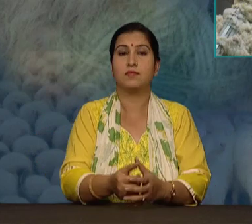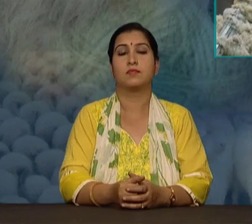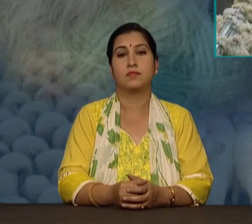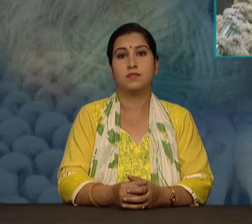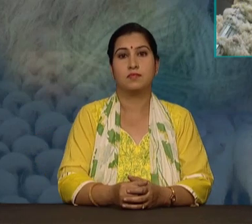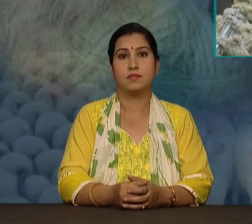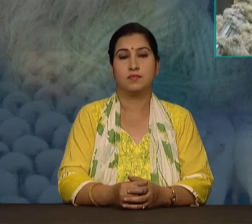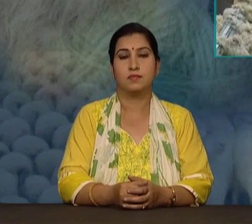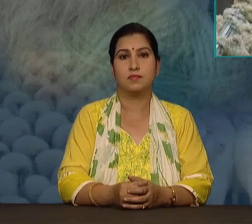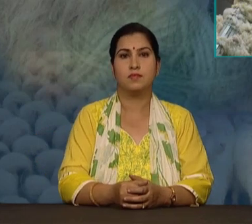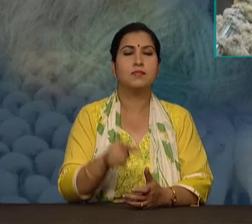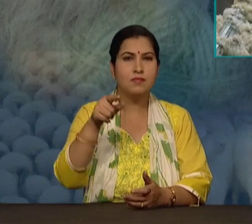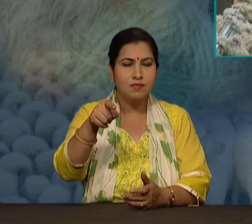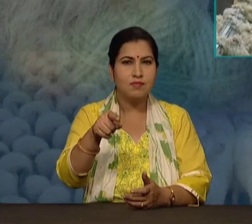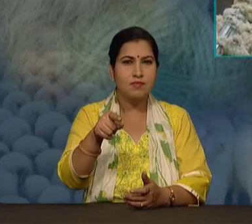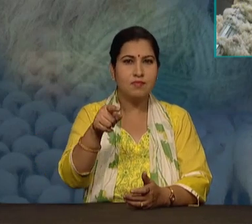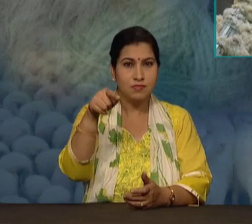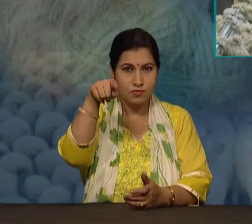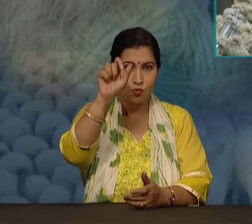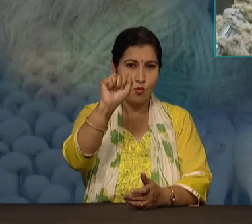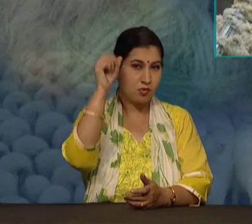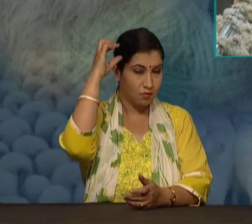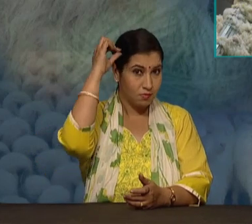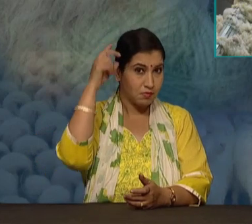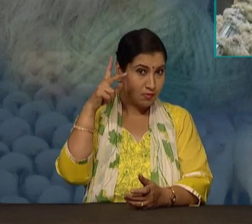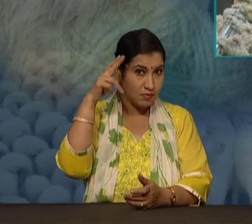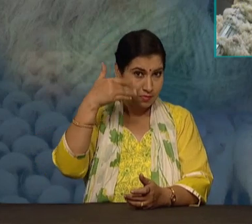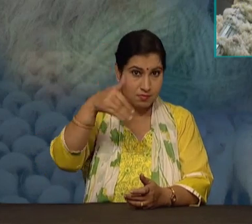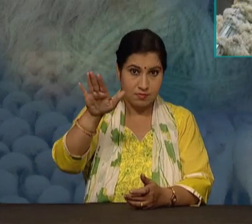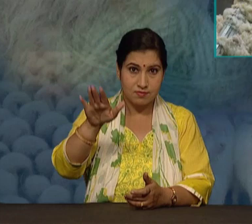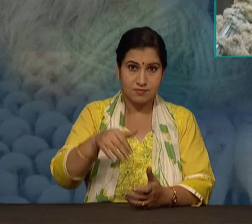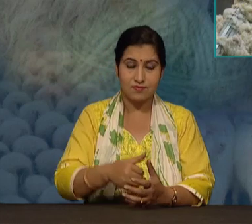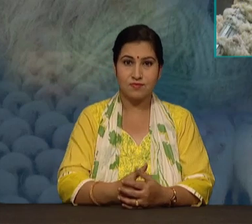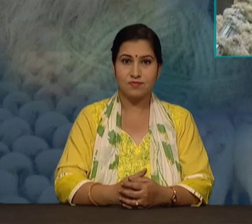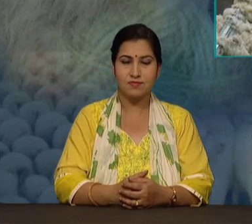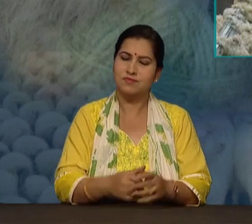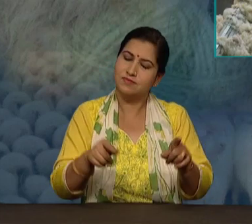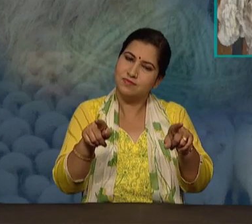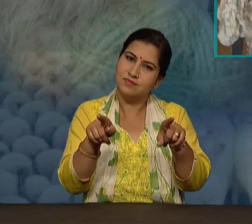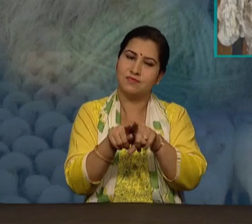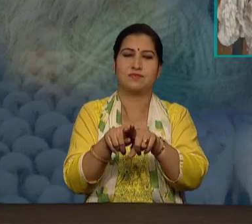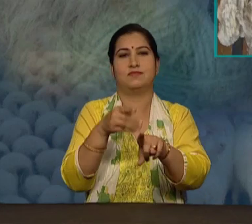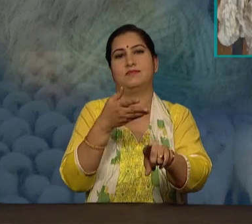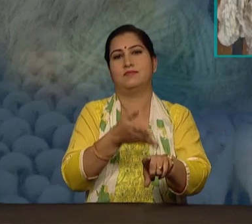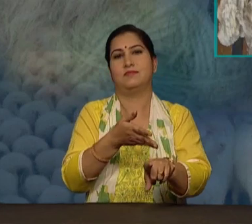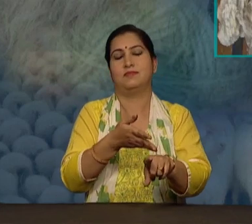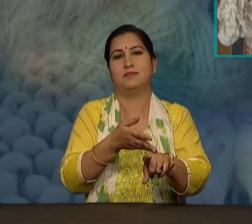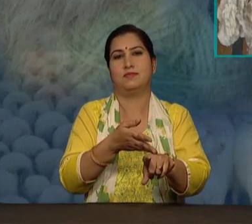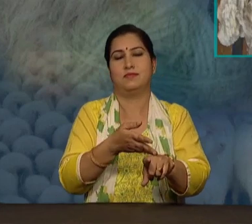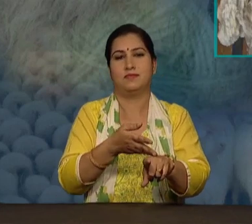आप बाल कटवाने जाते हैं बस उसी प्रकार की मशीन का